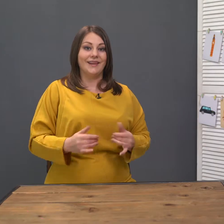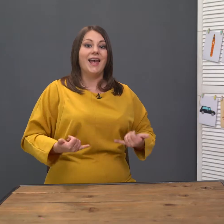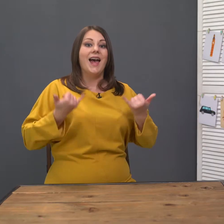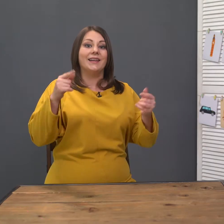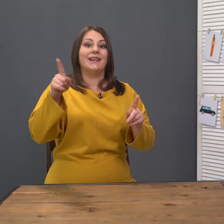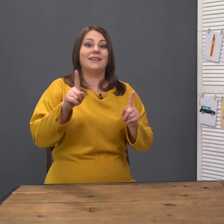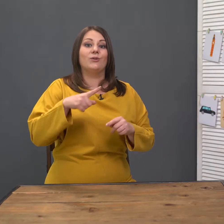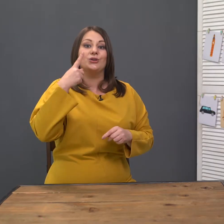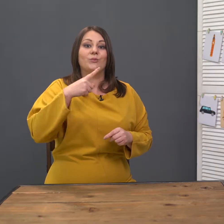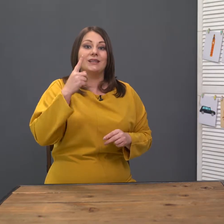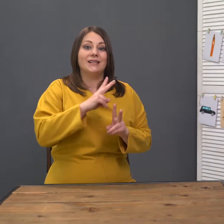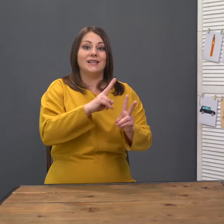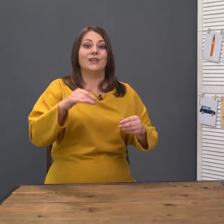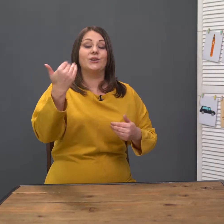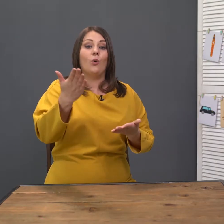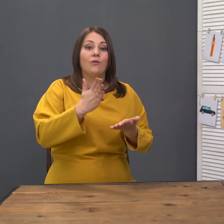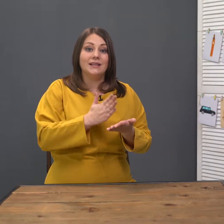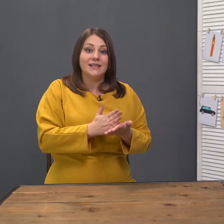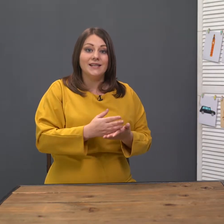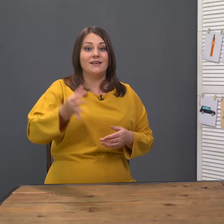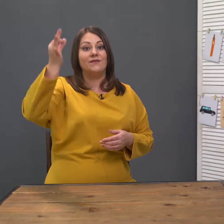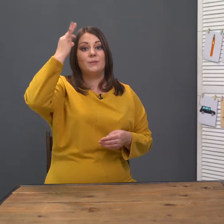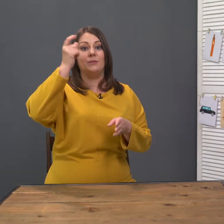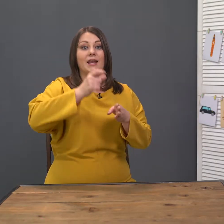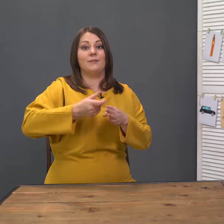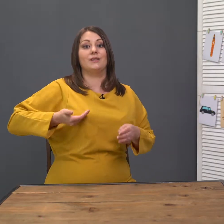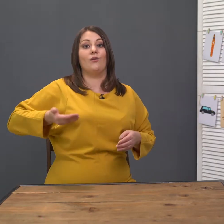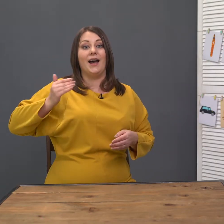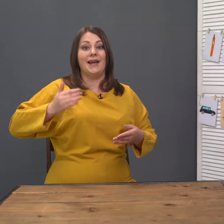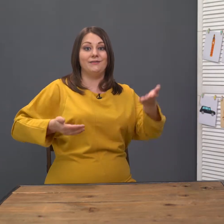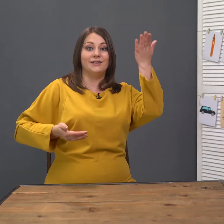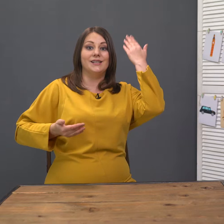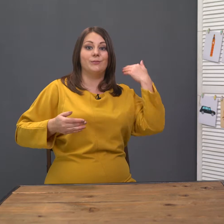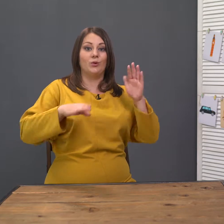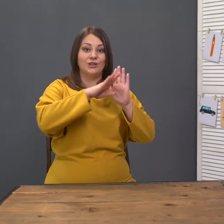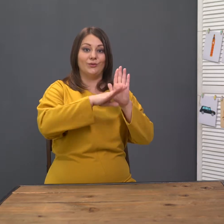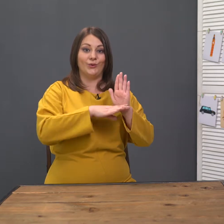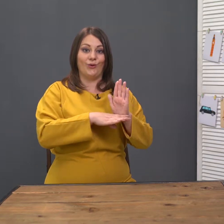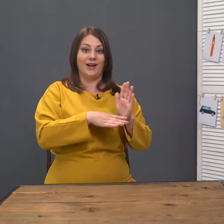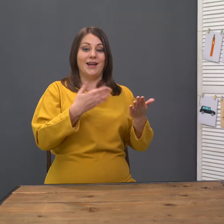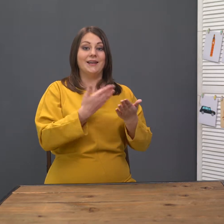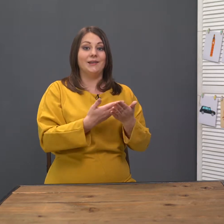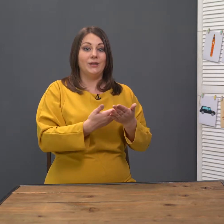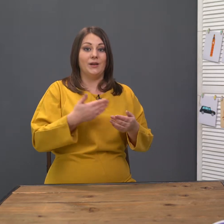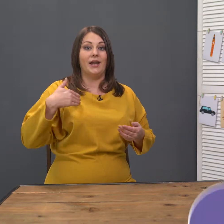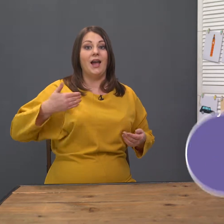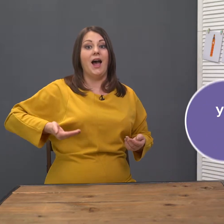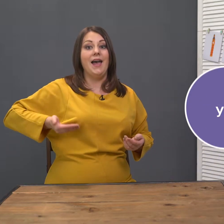Для того, чтобы сказать, кто у вас есть, вспоминаем слово have из прошлого урока. Например, I